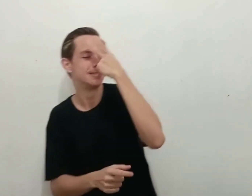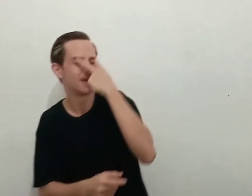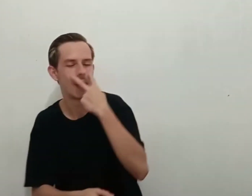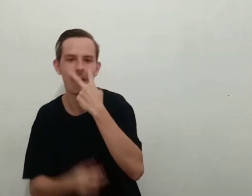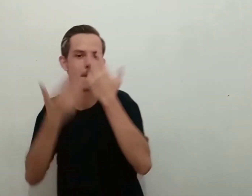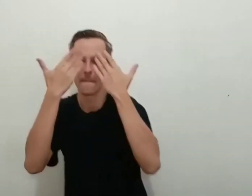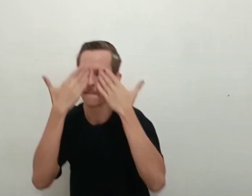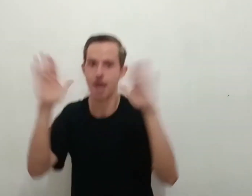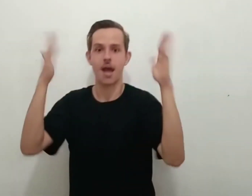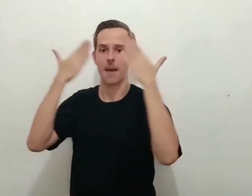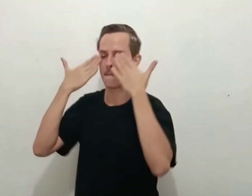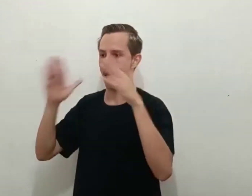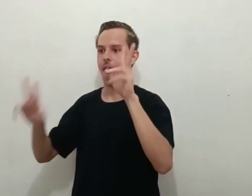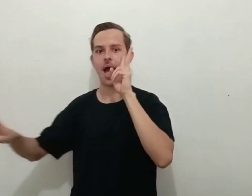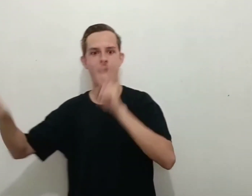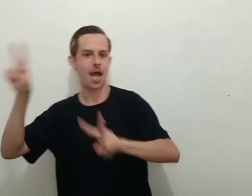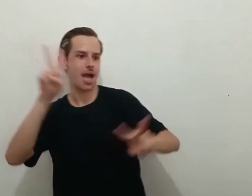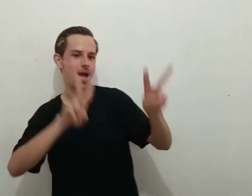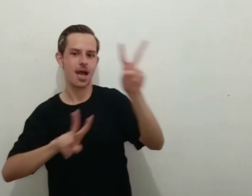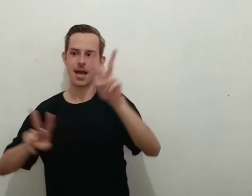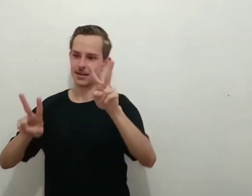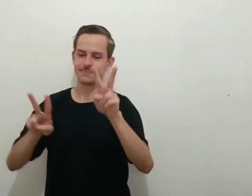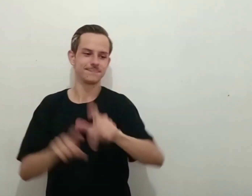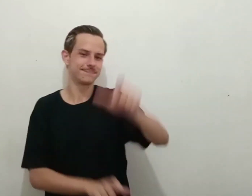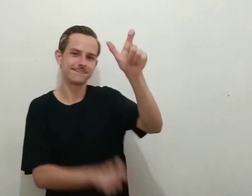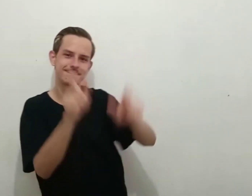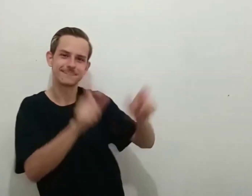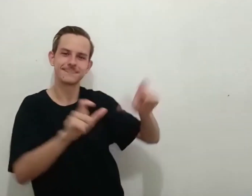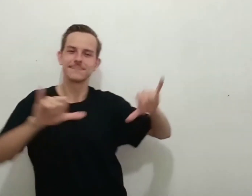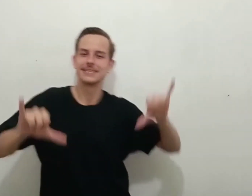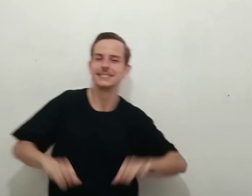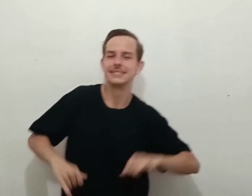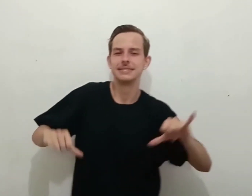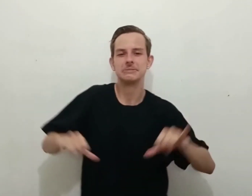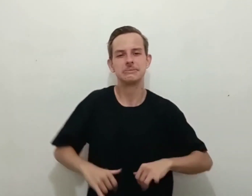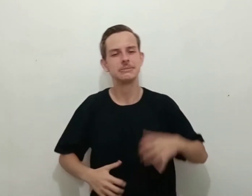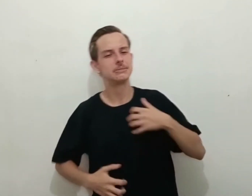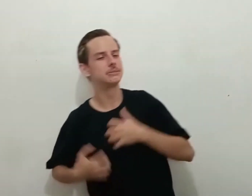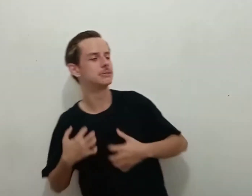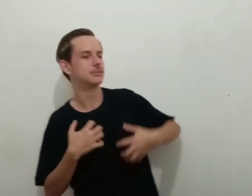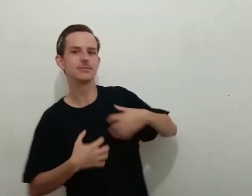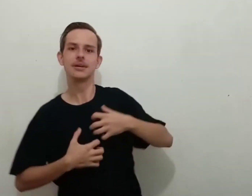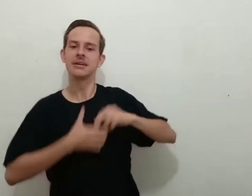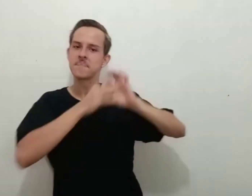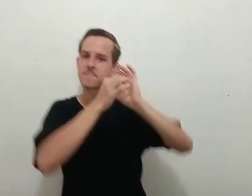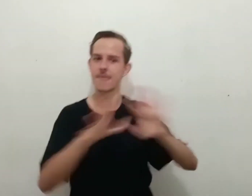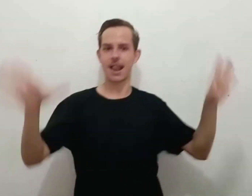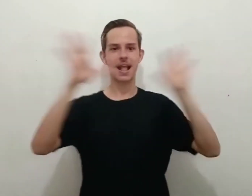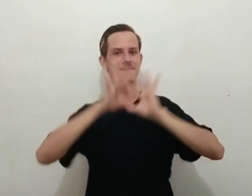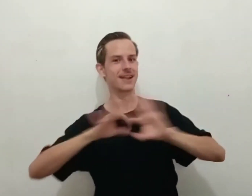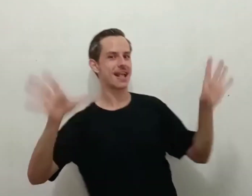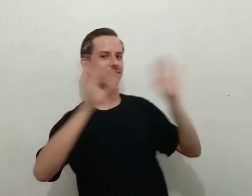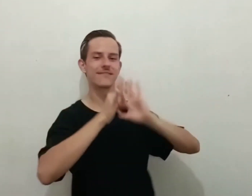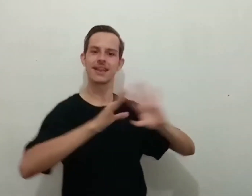e aos cegos A recuperação da vista Para